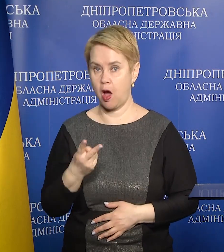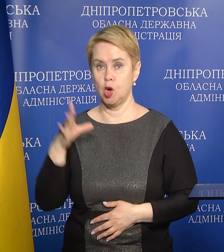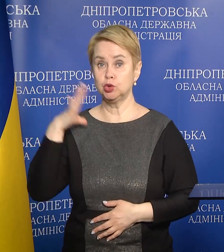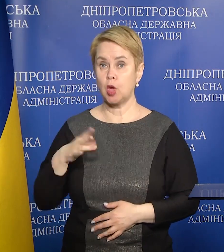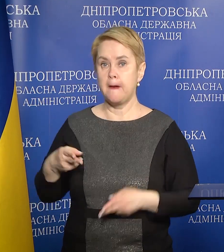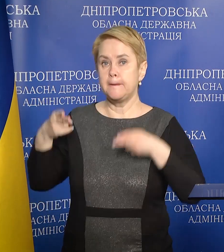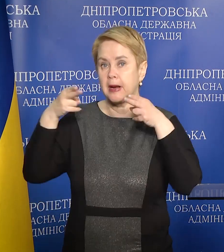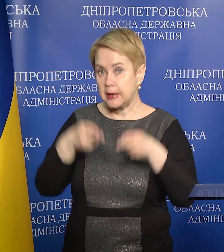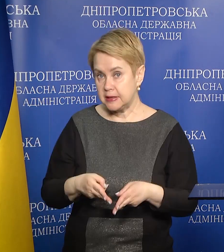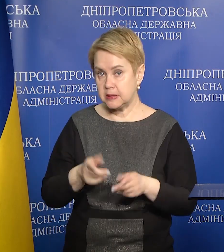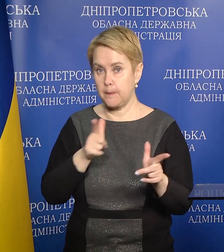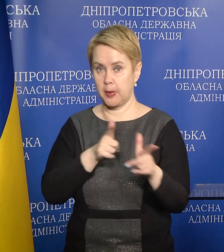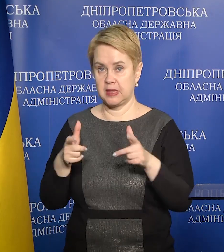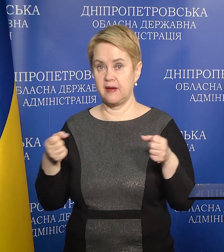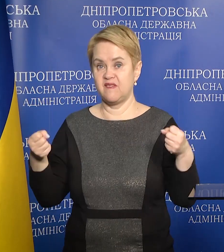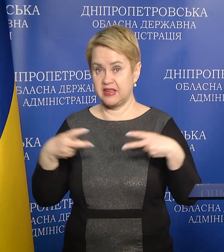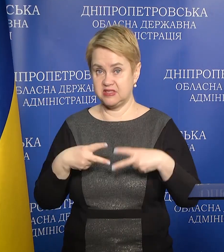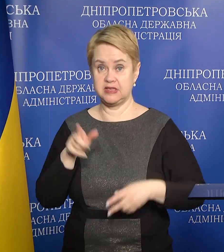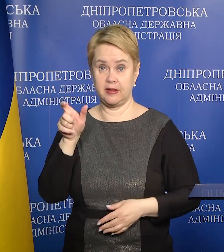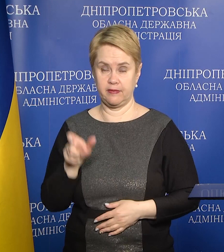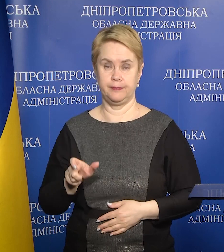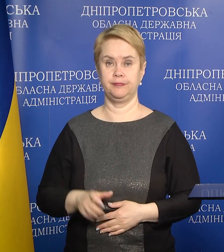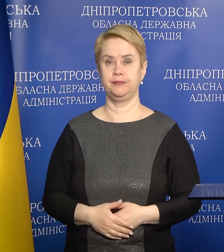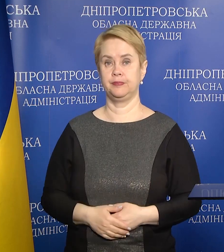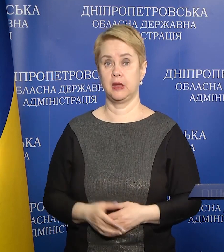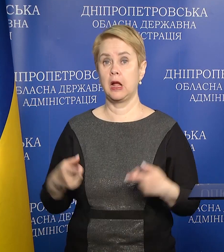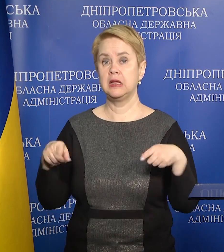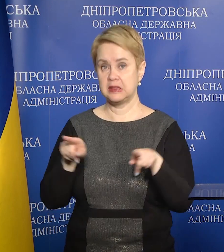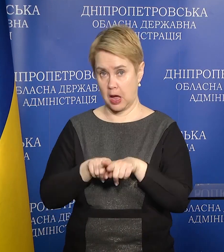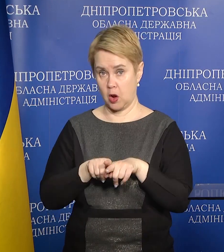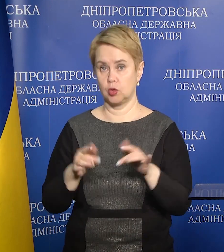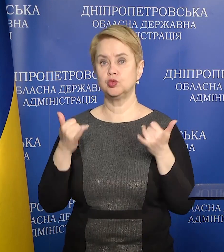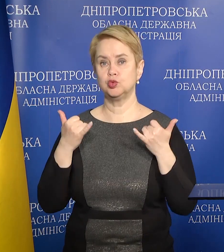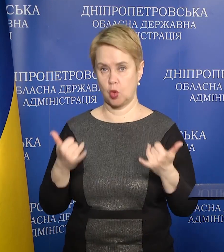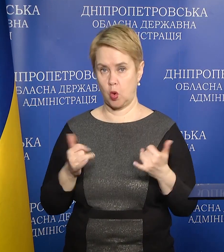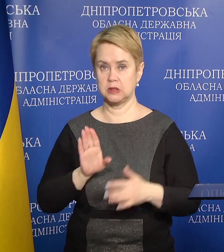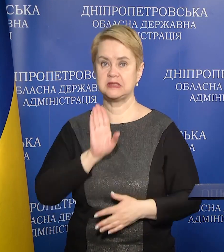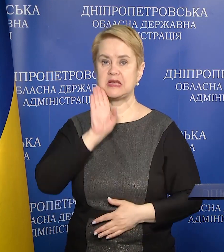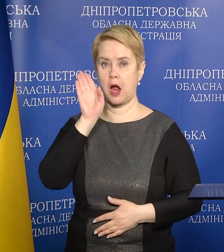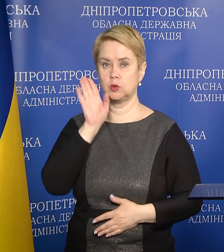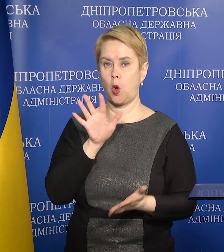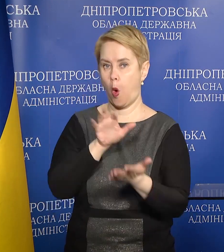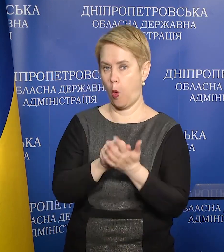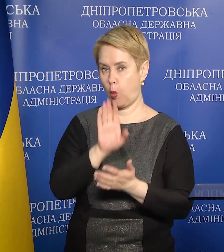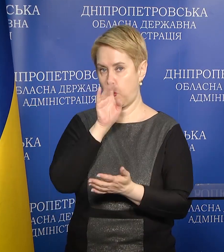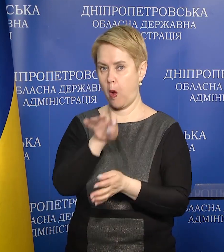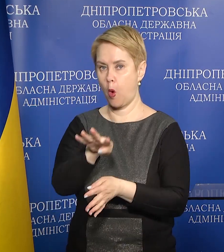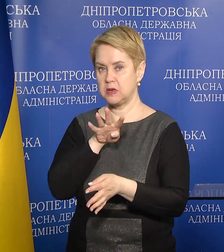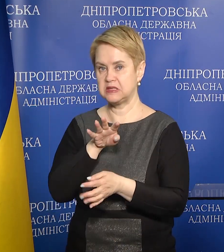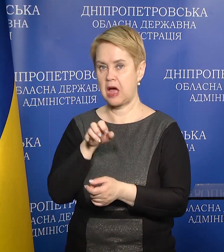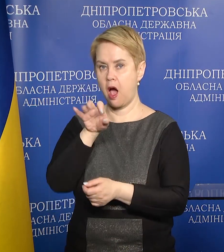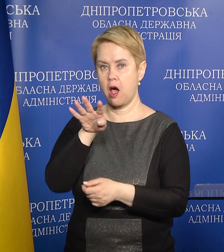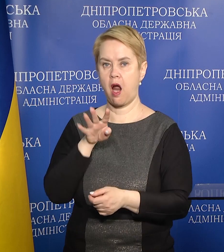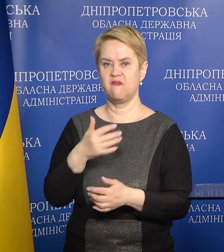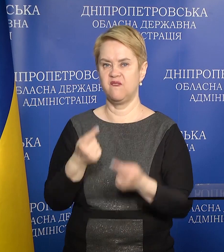чекати приїзду підготовлених фахівців. Також сьогодні зранку окупанти обстріляли з